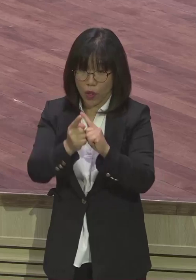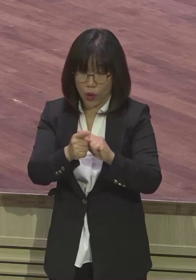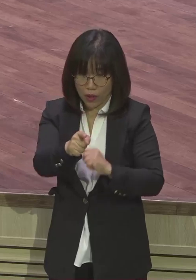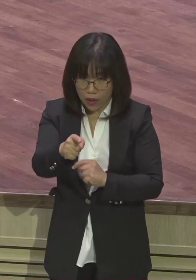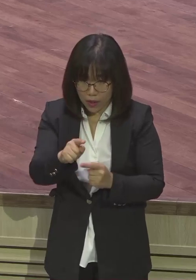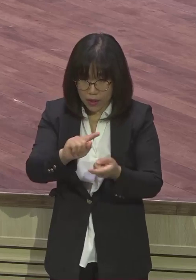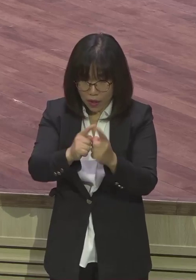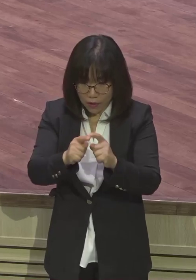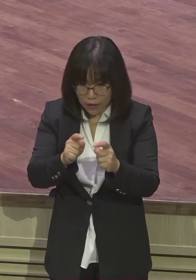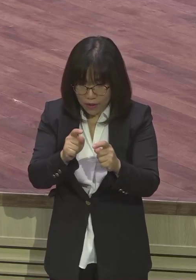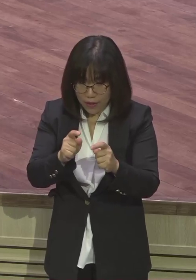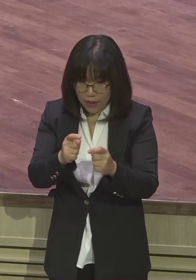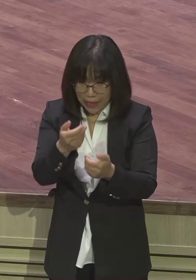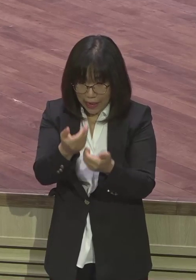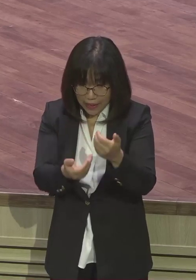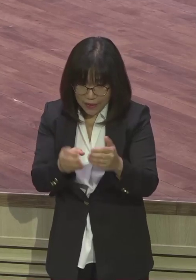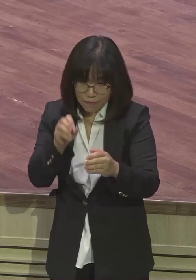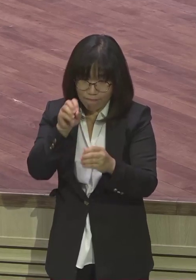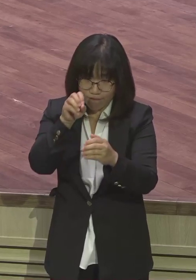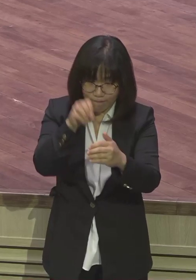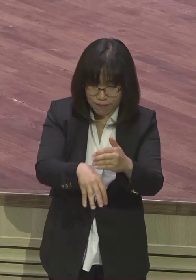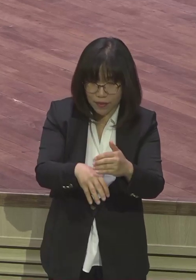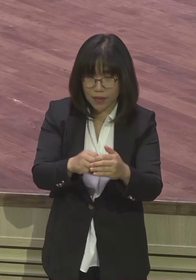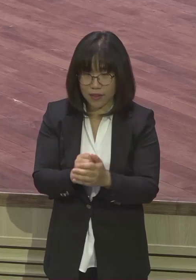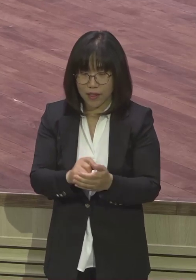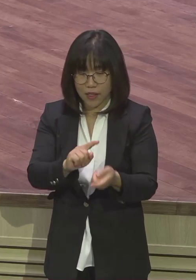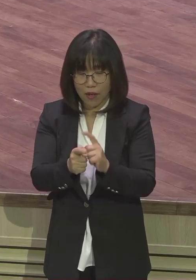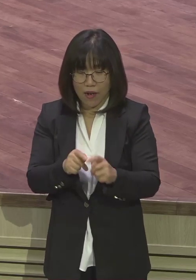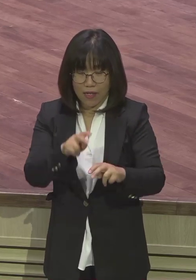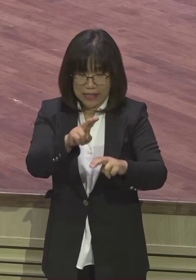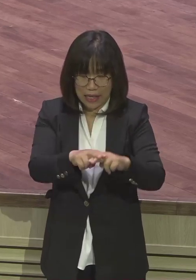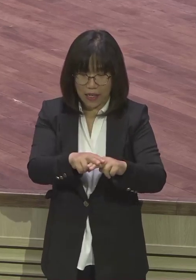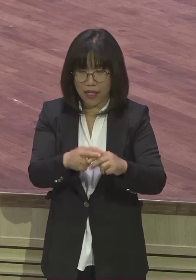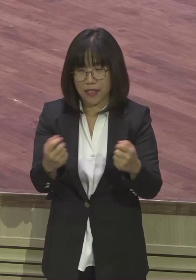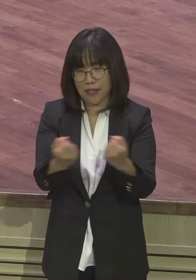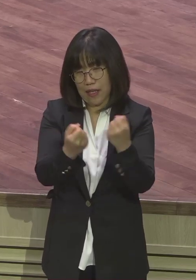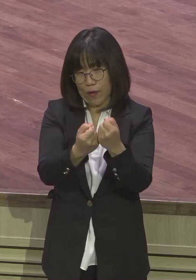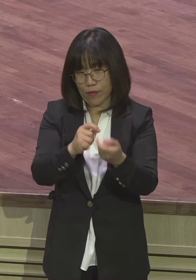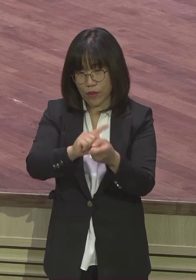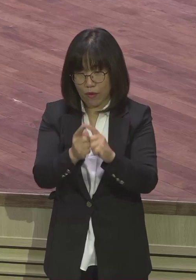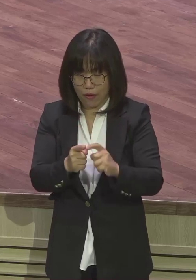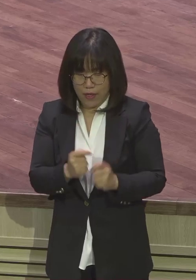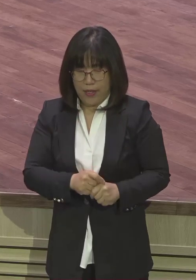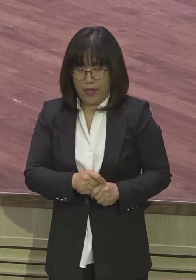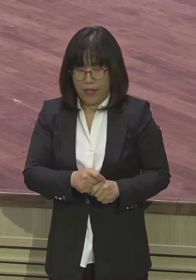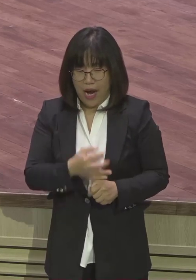집어넣어가지고 자리삼 집어넣어가지고 서로 서로 막 그래가지고 교회 힘이 하나도 없어요.